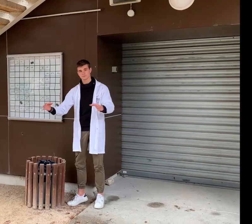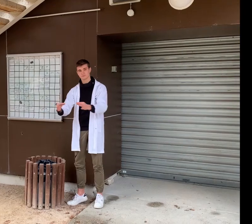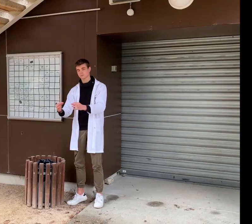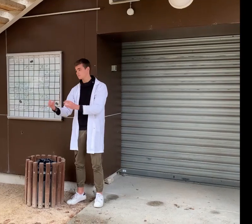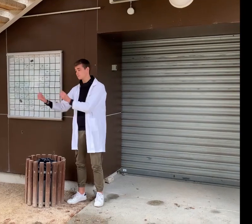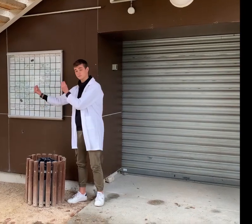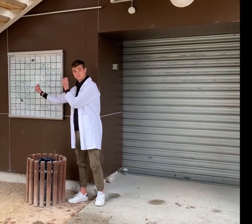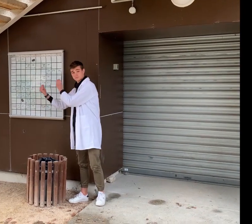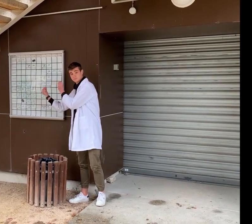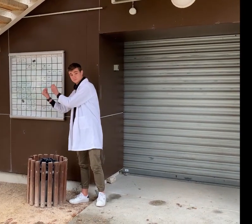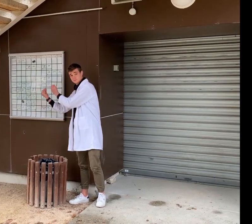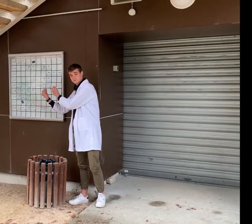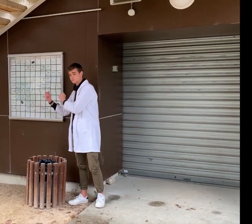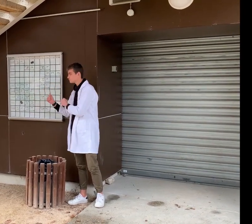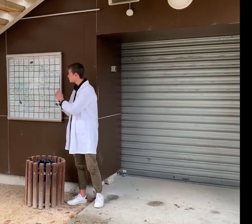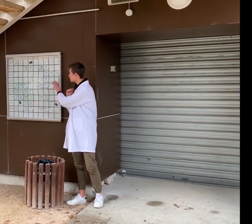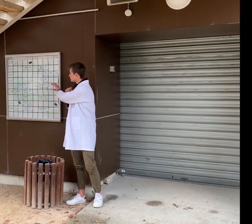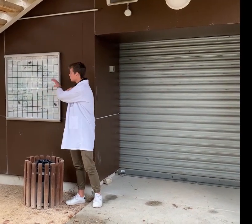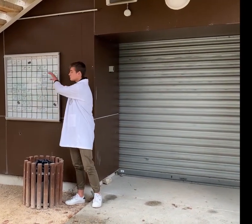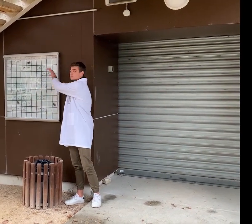indique chaque jour dans quelle salle le cours a lieu.